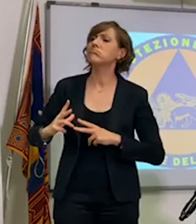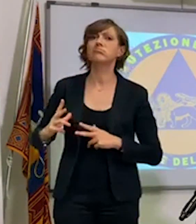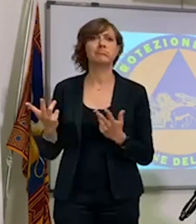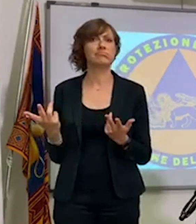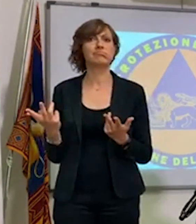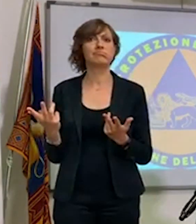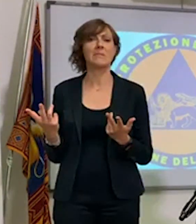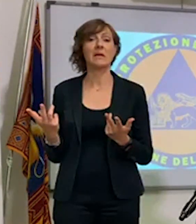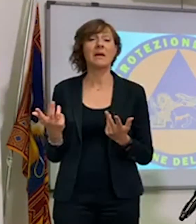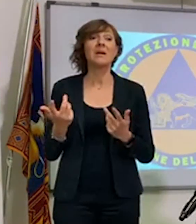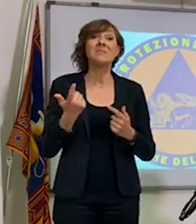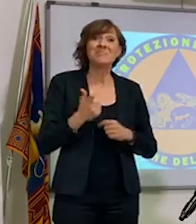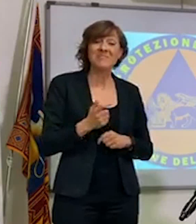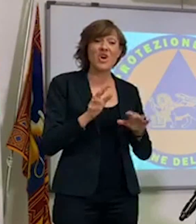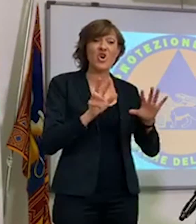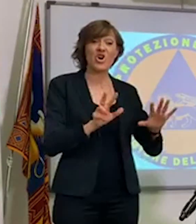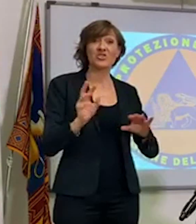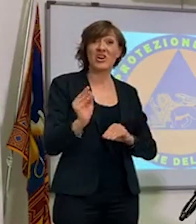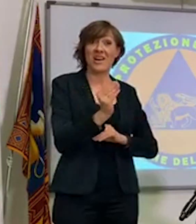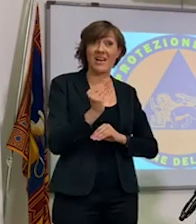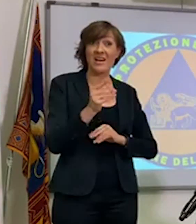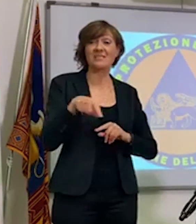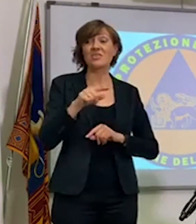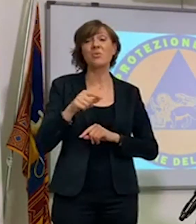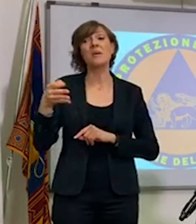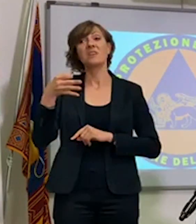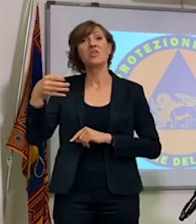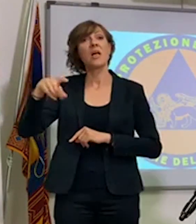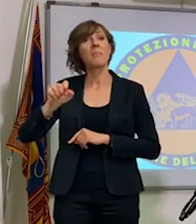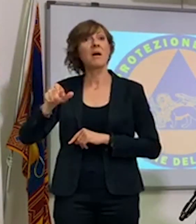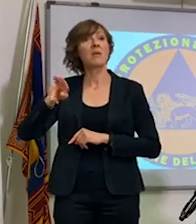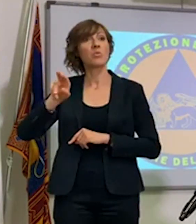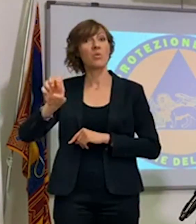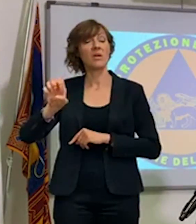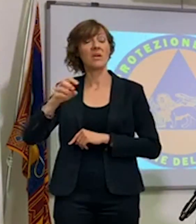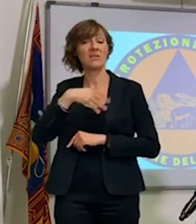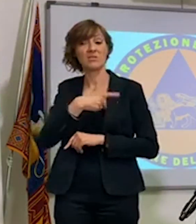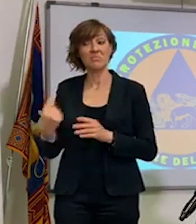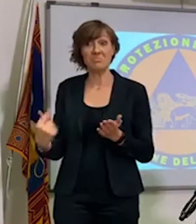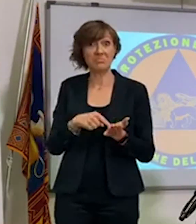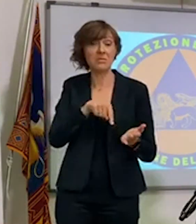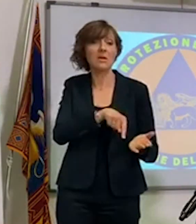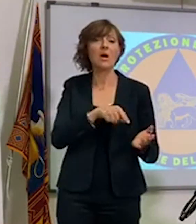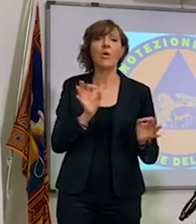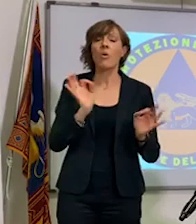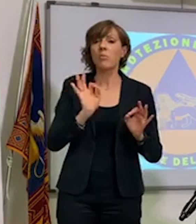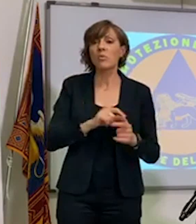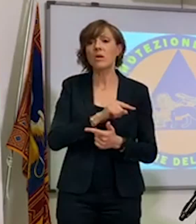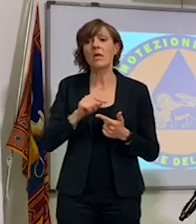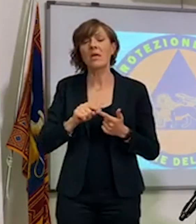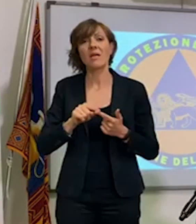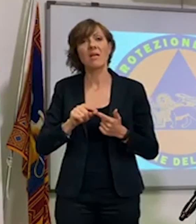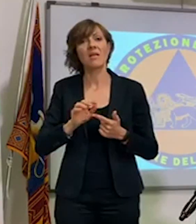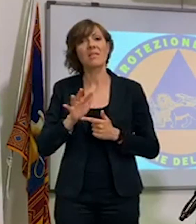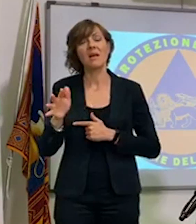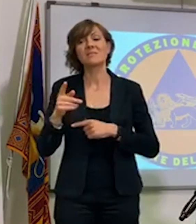poi gli otto ragazzi che mi sono arrivati dall'isola di Pag, in Croazia, o piuttosto che coloro che